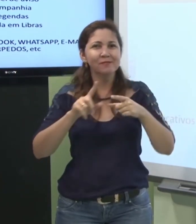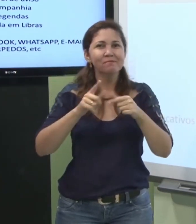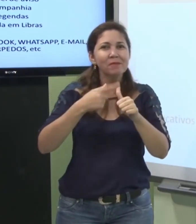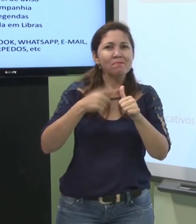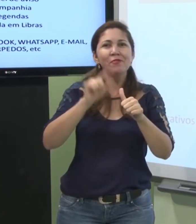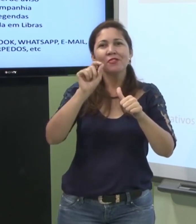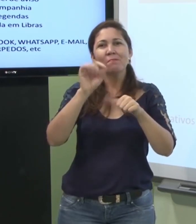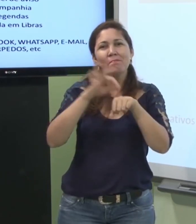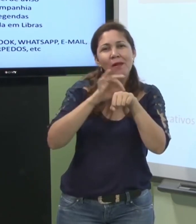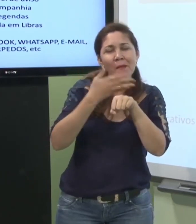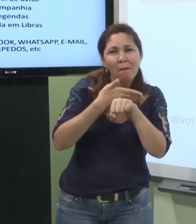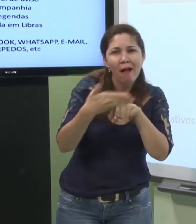fosse a cores.